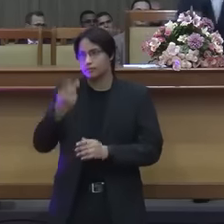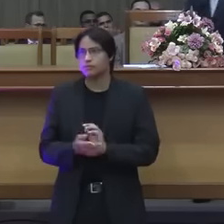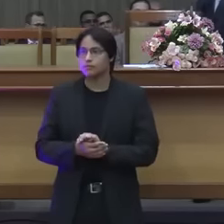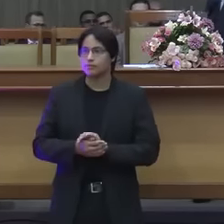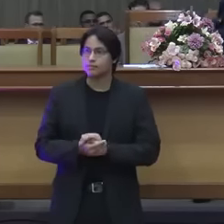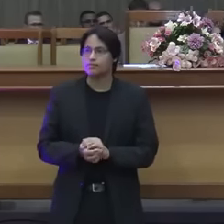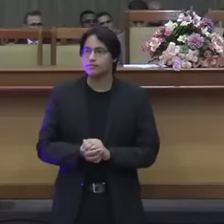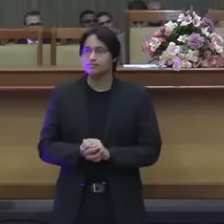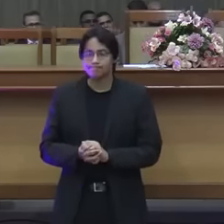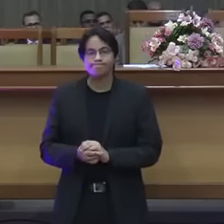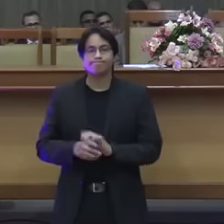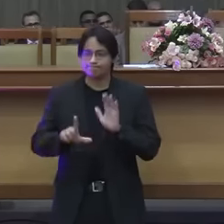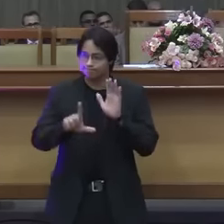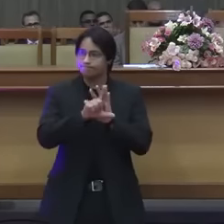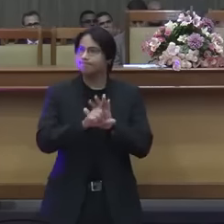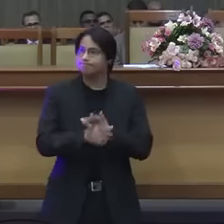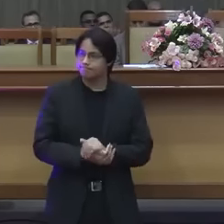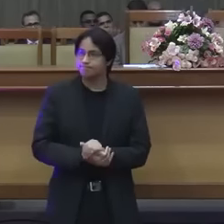olha em toda a lei